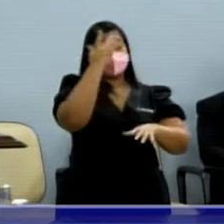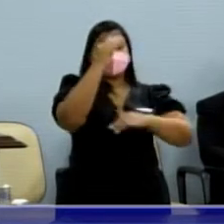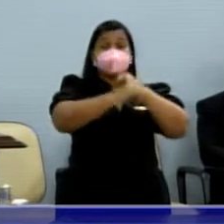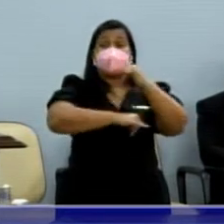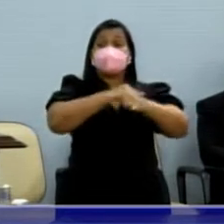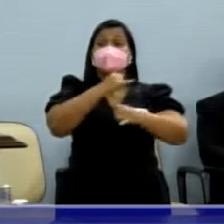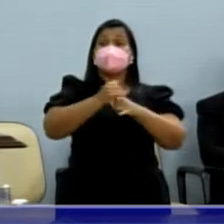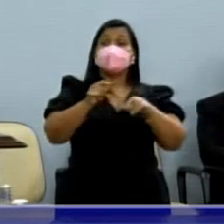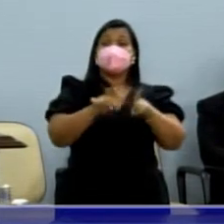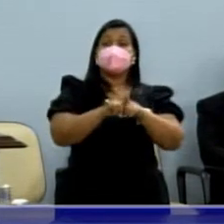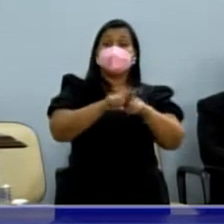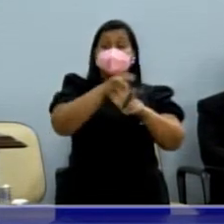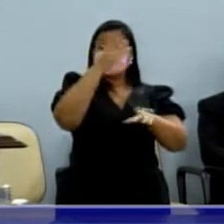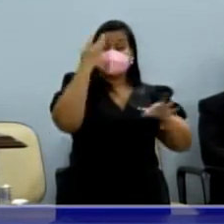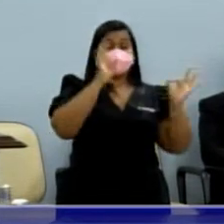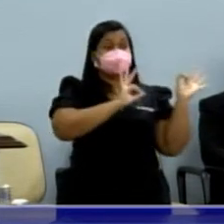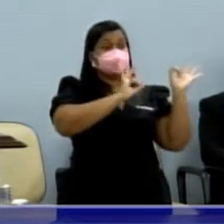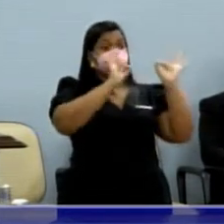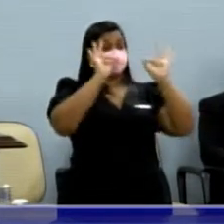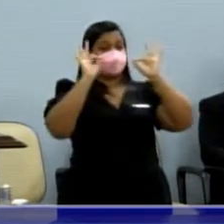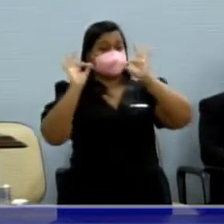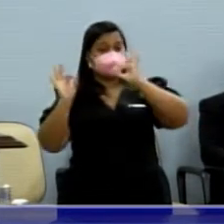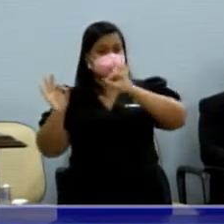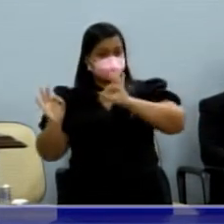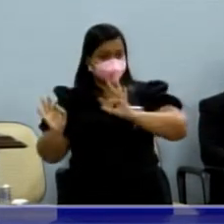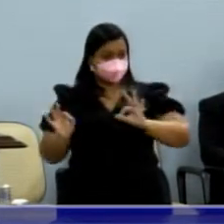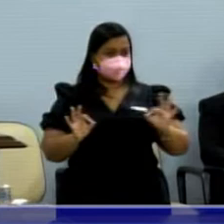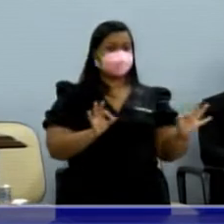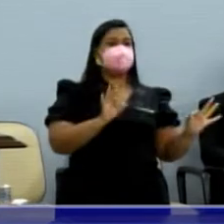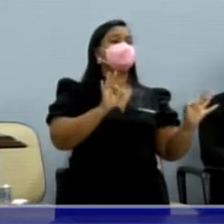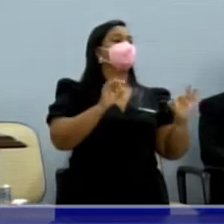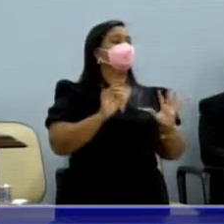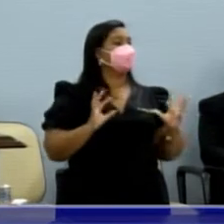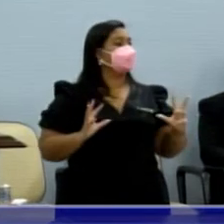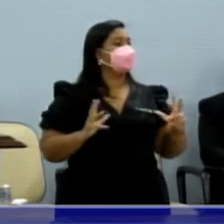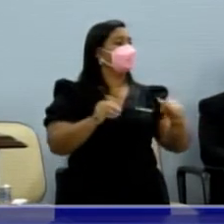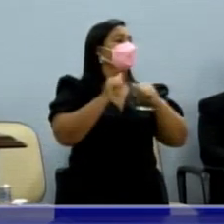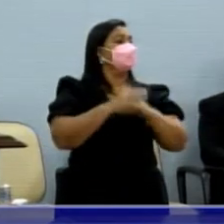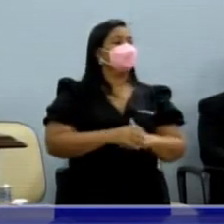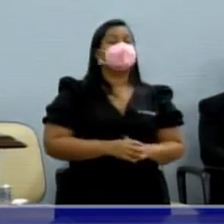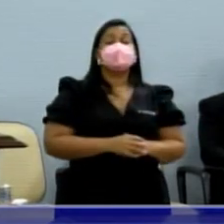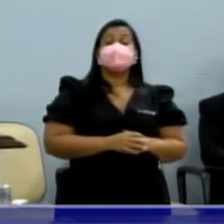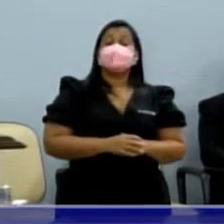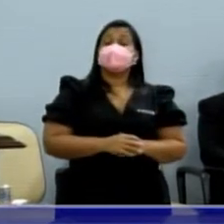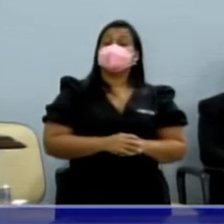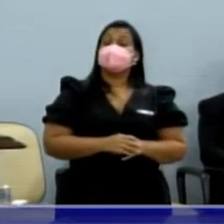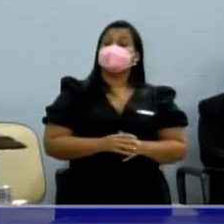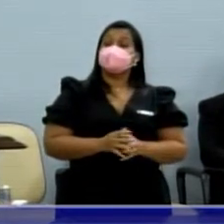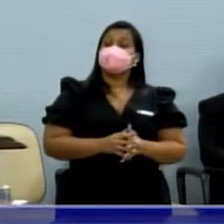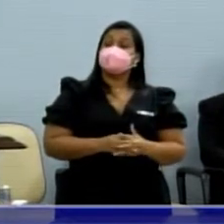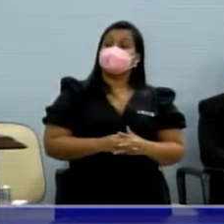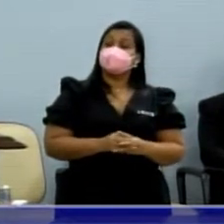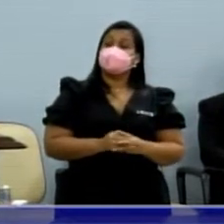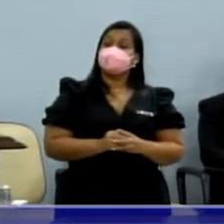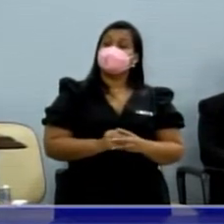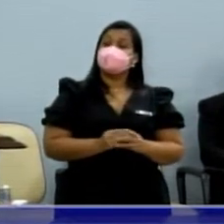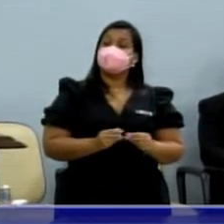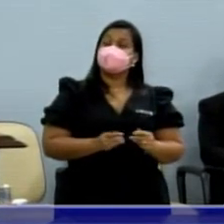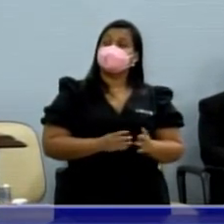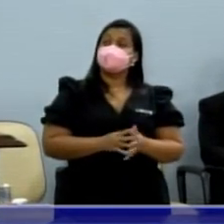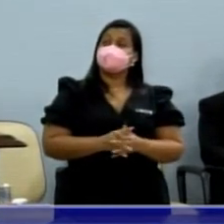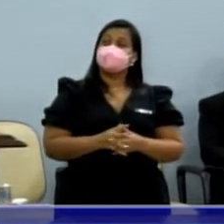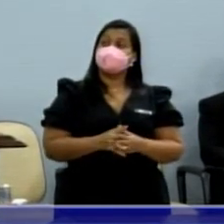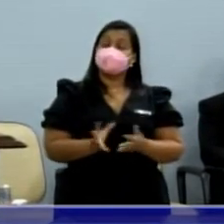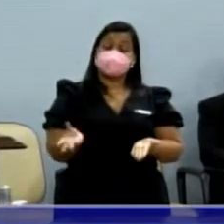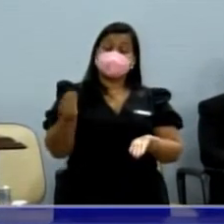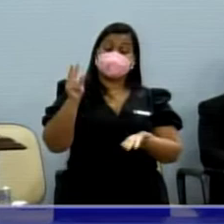telespectadores, a todos que nos acompanham, os colaboradores da casa, as autoridades. Bom, eu estou aqui para a